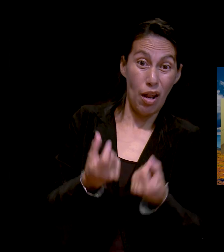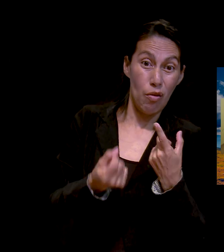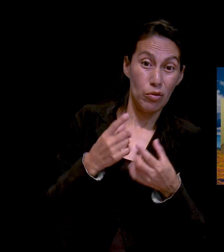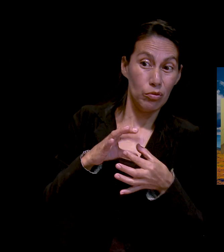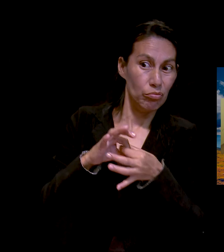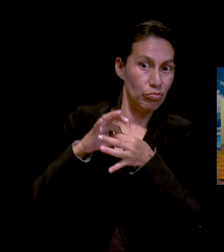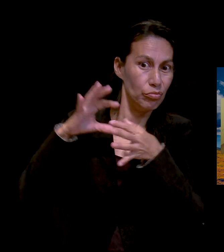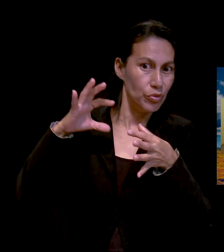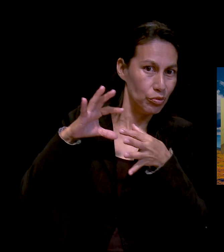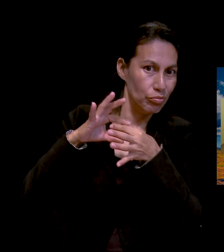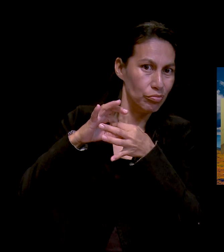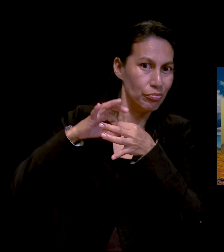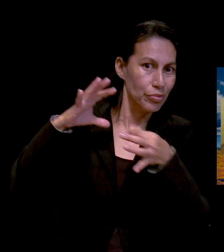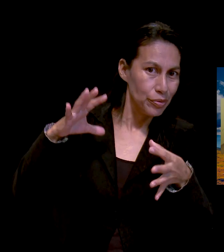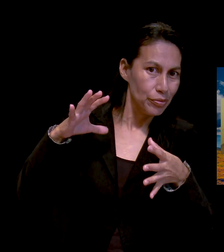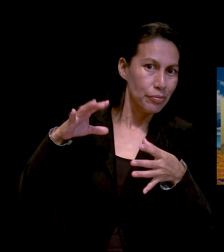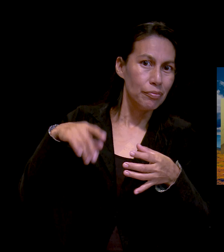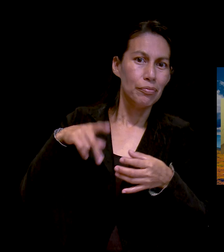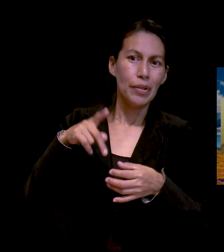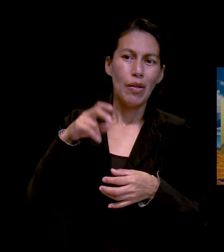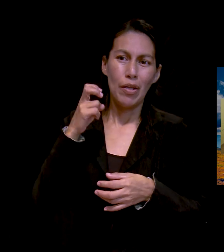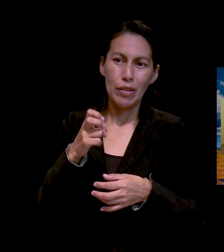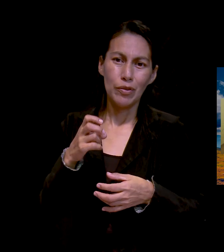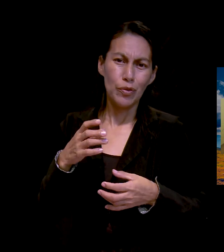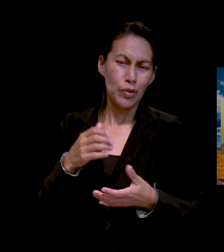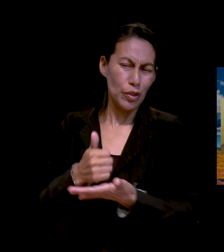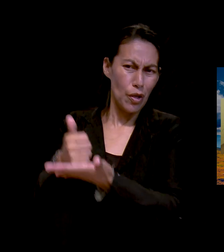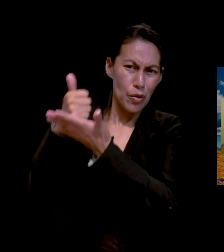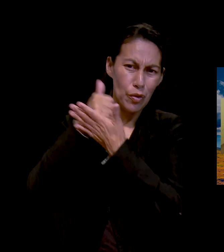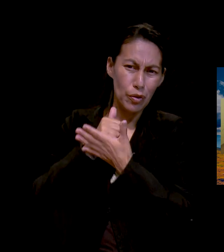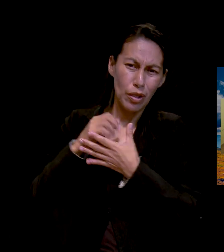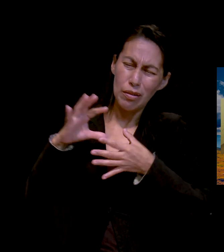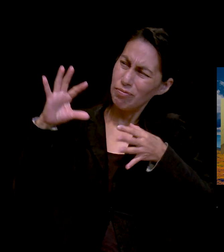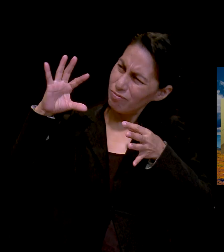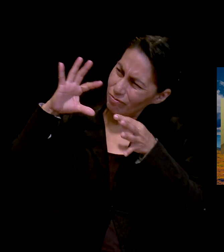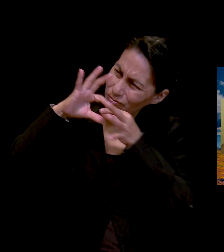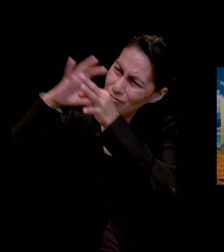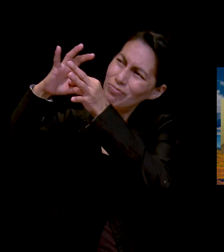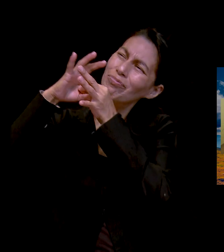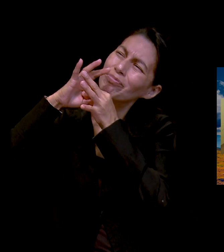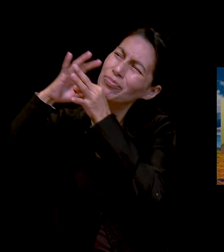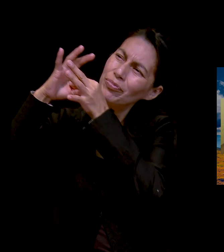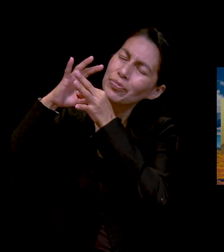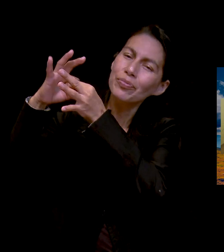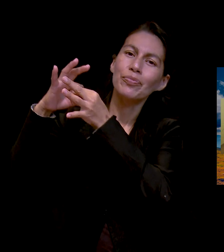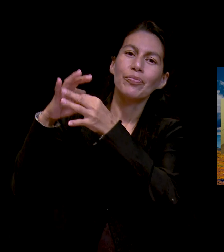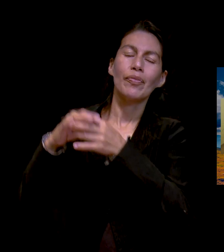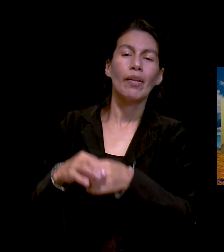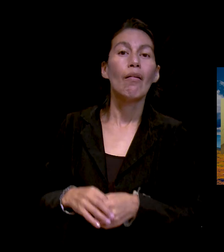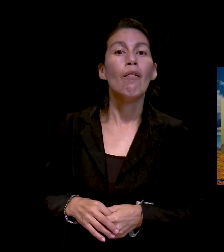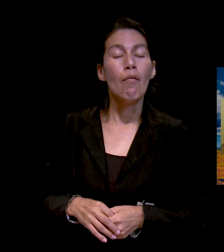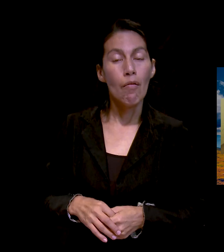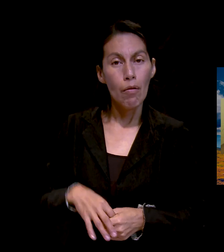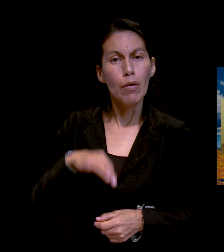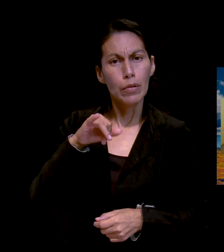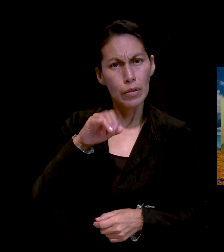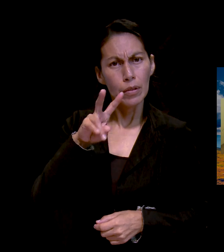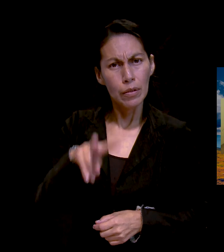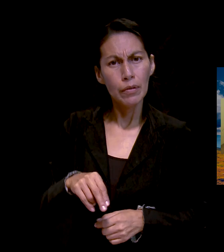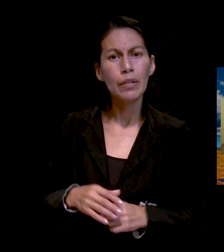Pero hubo muchos sucesos en ese 2006. Amén. Mari, es cierto. Y podemos contar